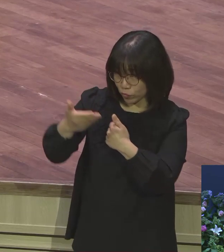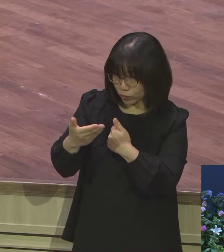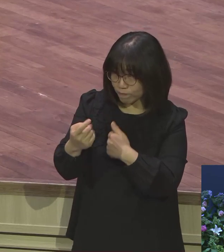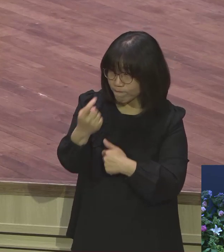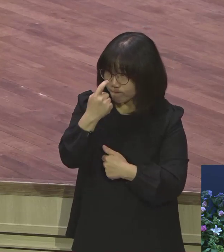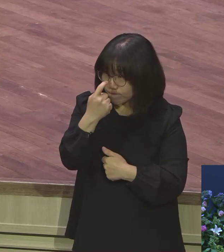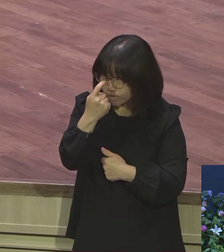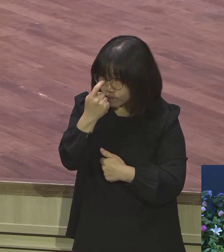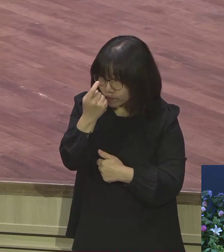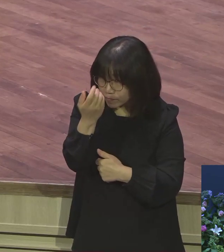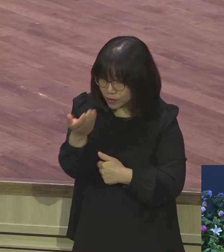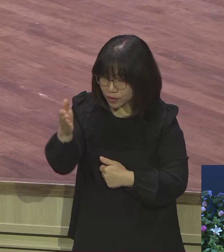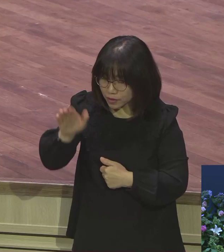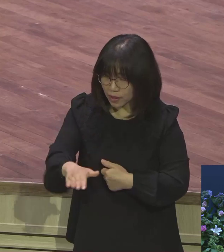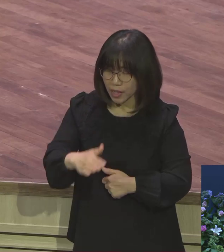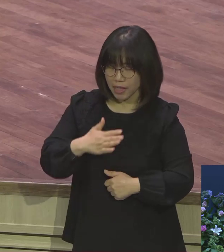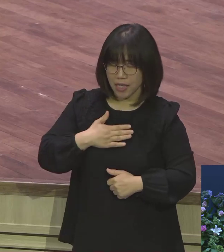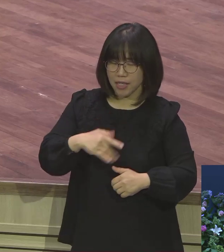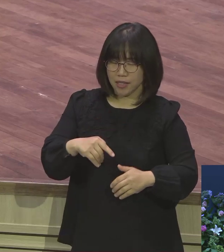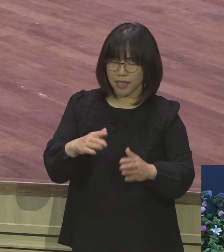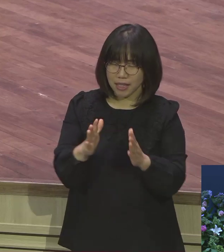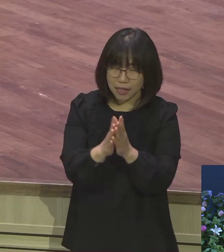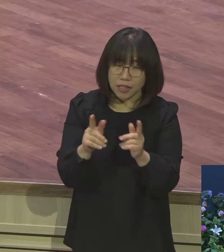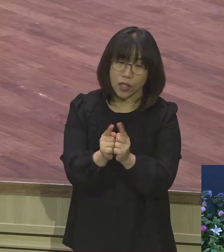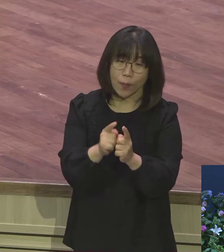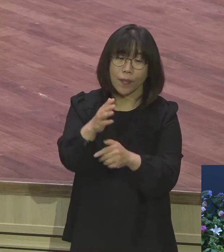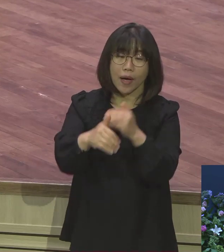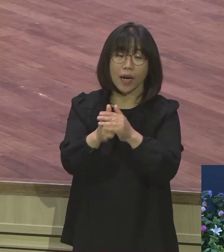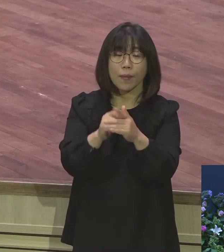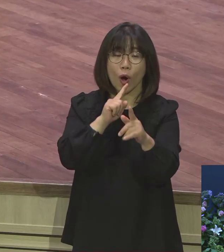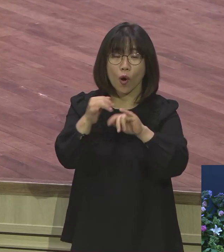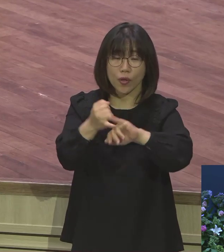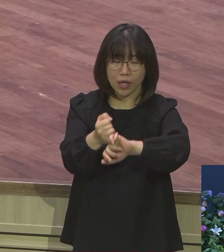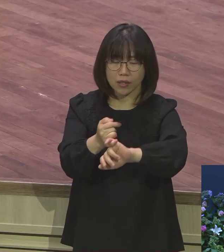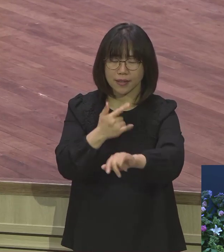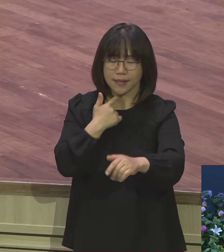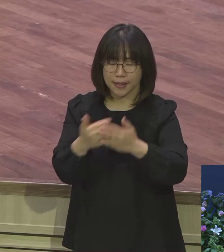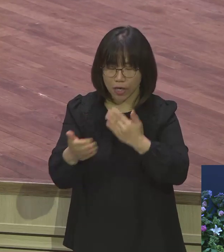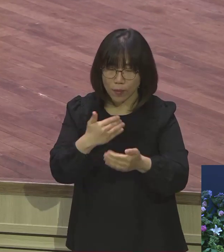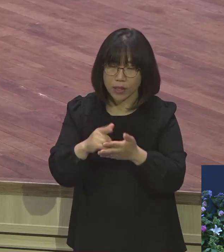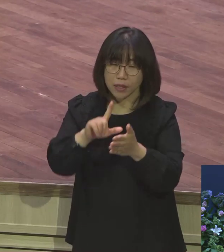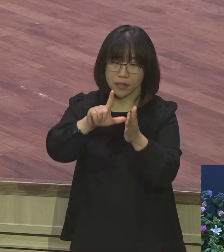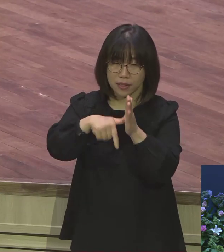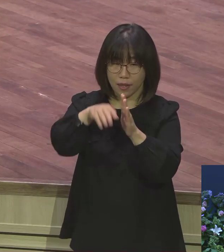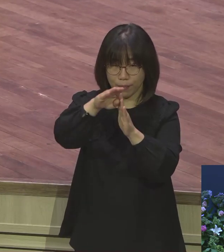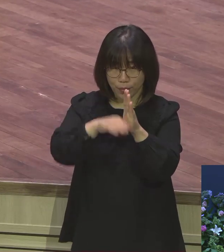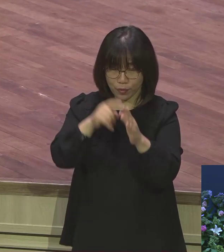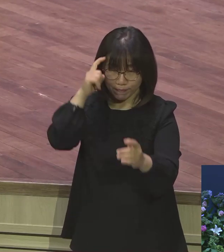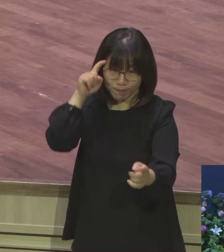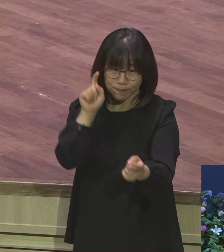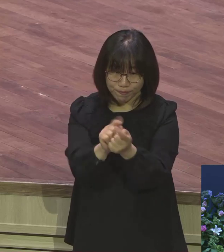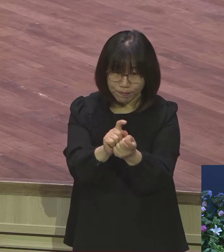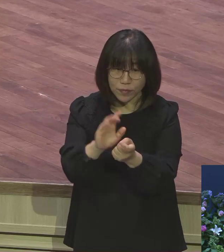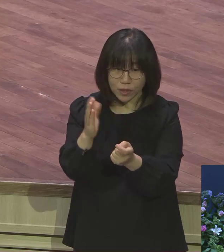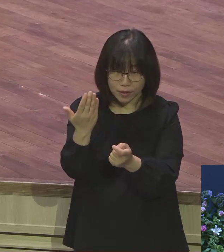하나님의 언약을 체험하게 되는 이 야곱이 영적 대전환이라는 시간입니다.